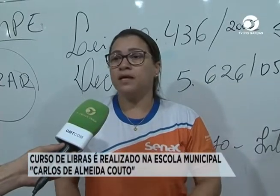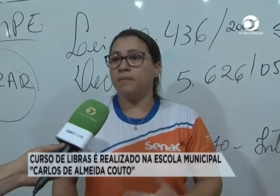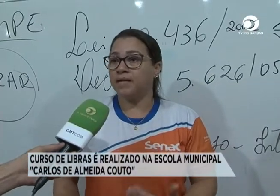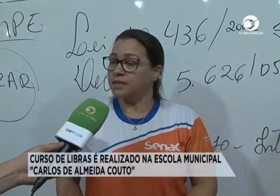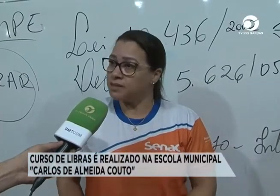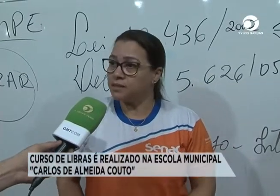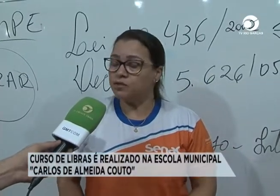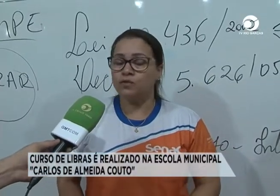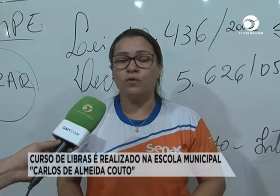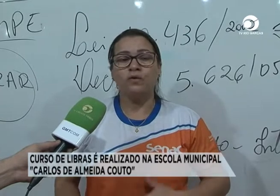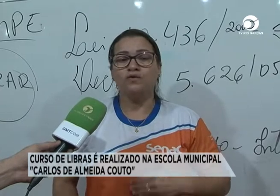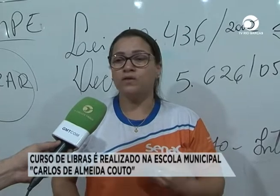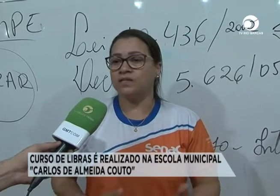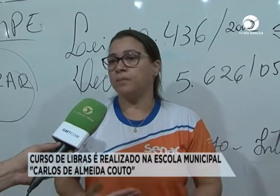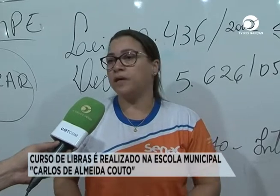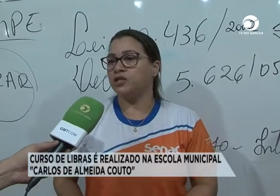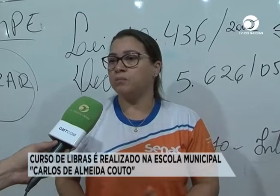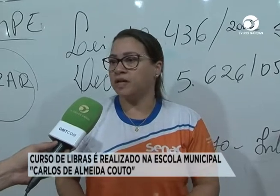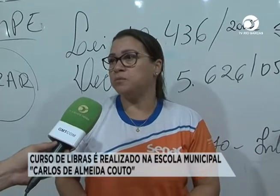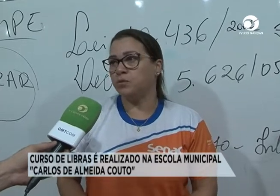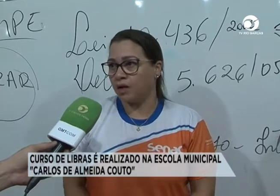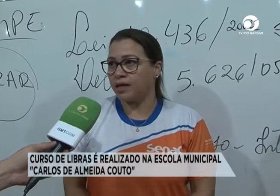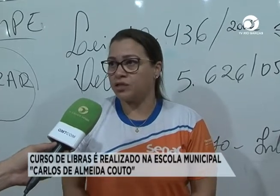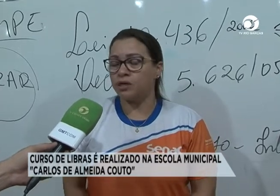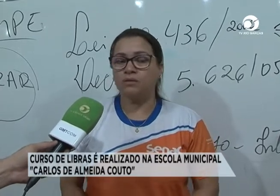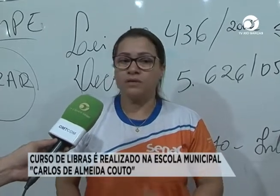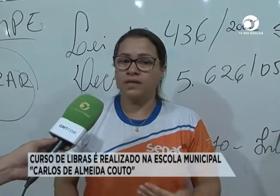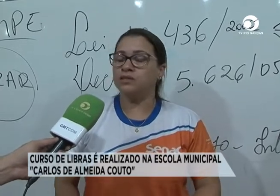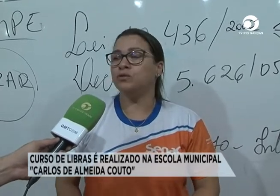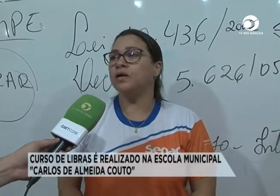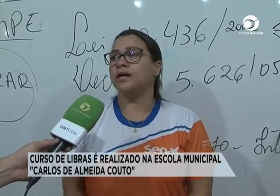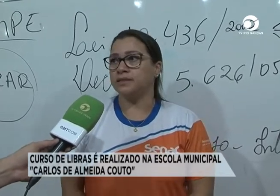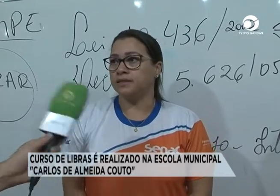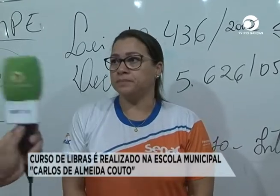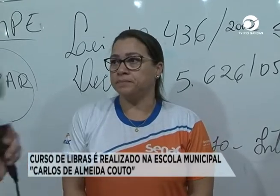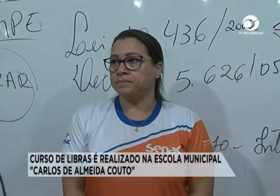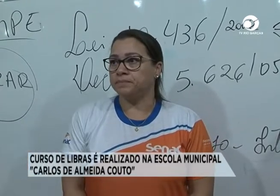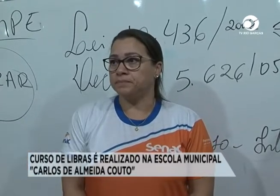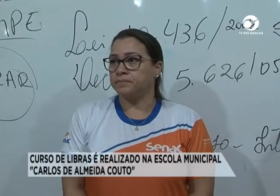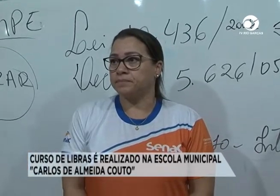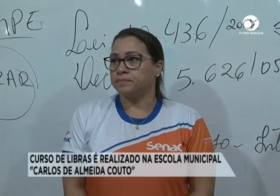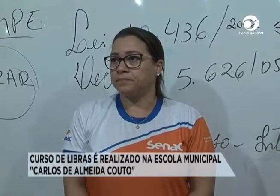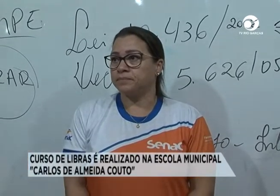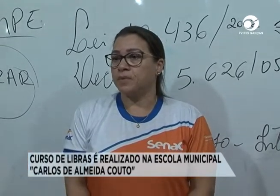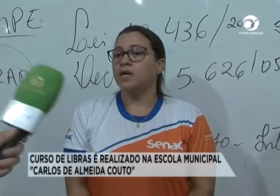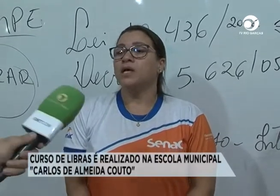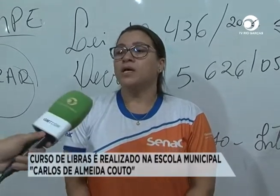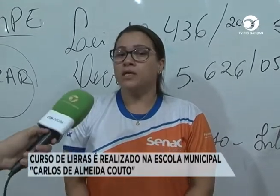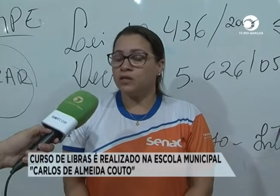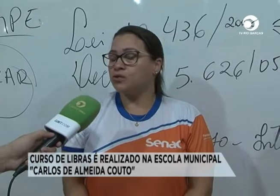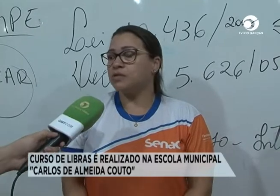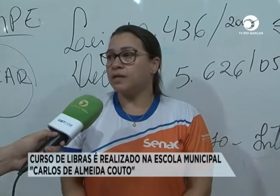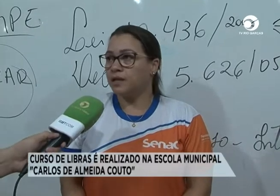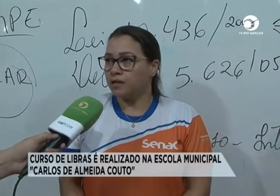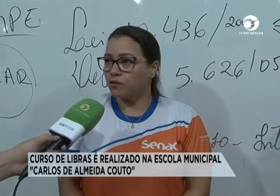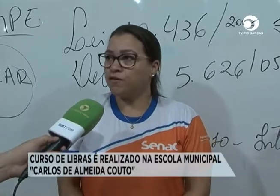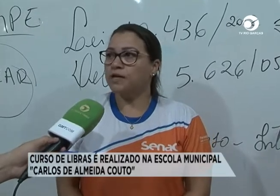mas as inscrições, toda essa parte mais burocrática acontece no CRAS. Então foi totalmente gratuito? Isso, o Senac oferta